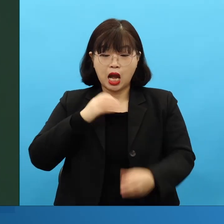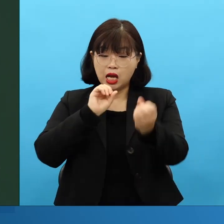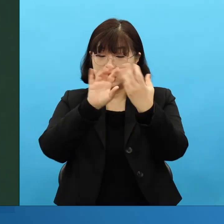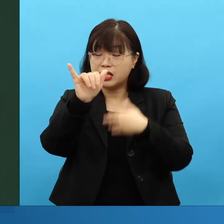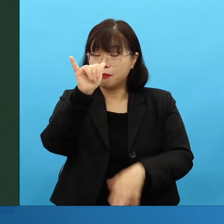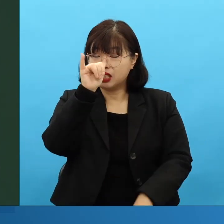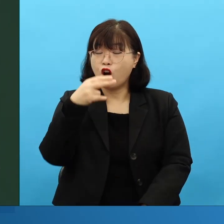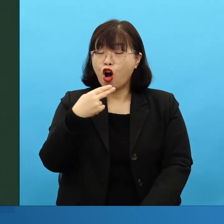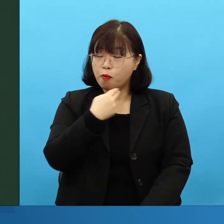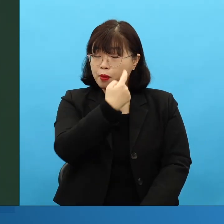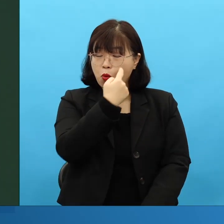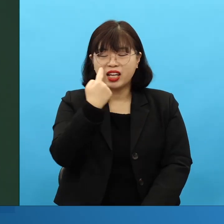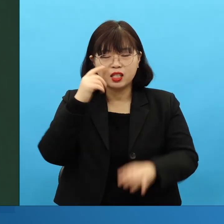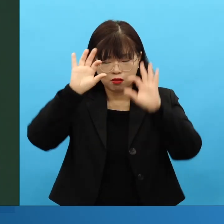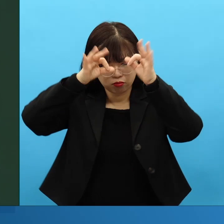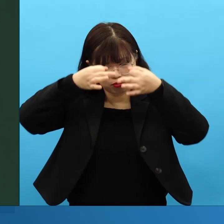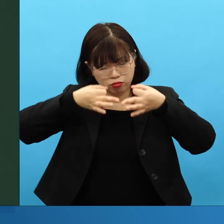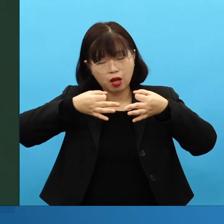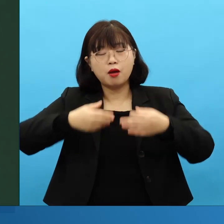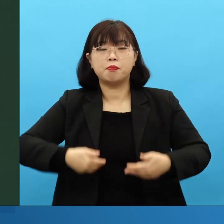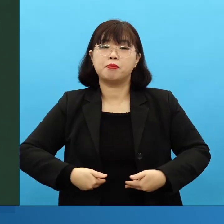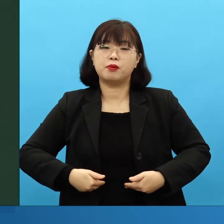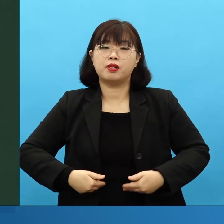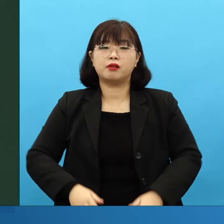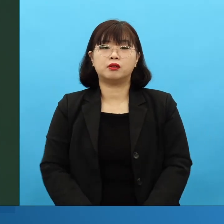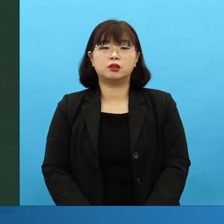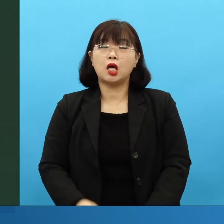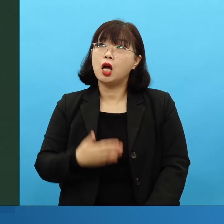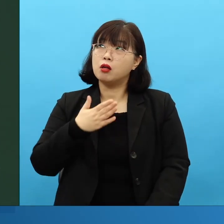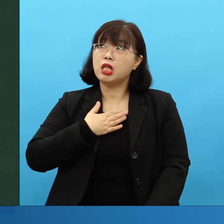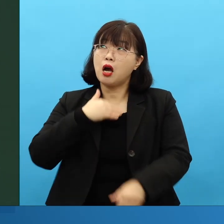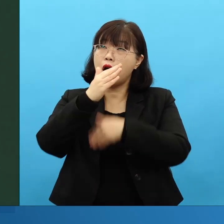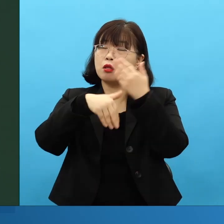확인해야 돼요. 내가 성경에 있는 응답이 오고 있나 안 오고 있나를 확인해야 돼요.